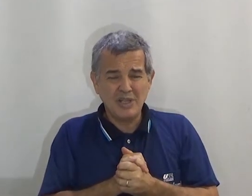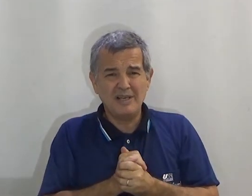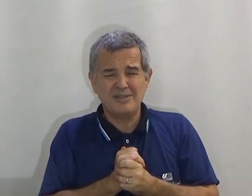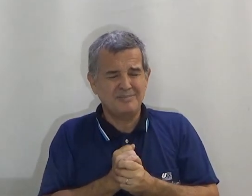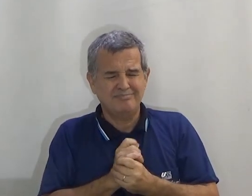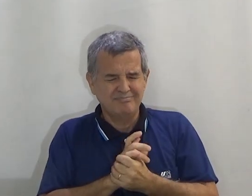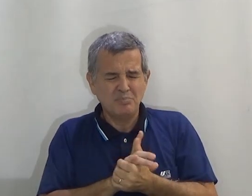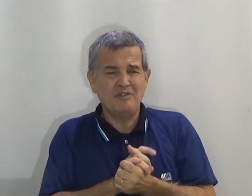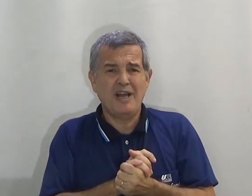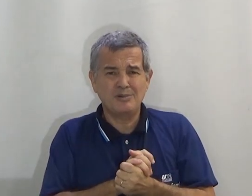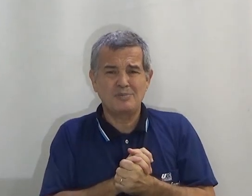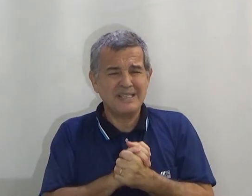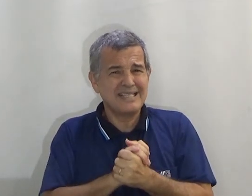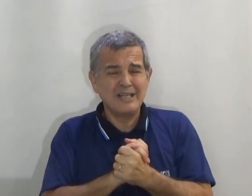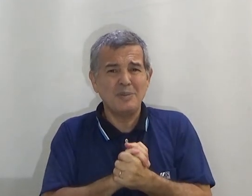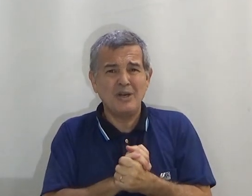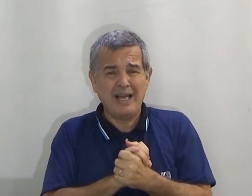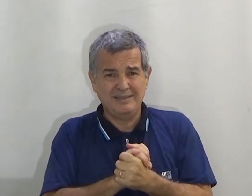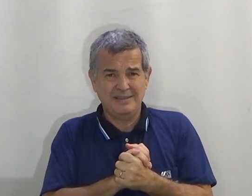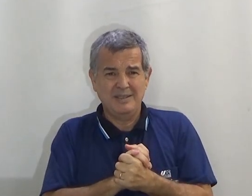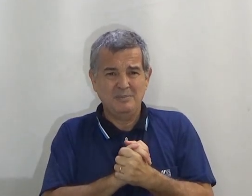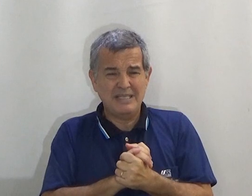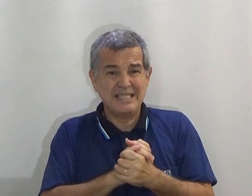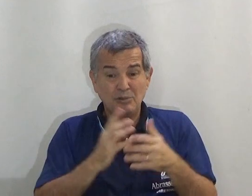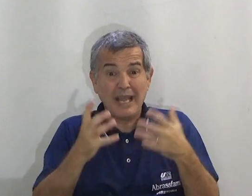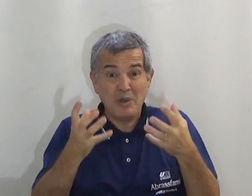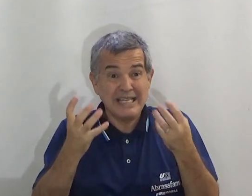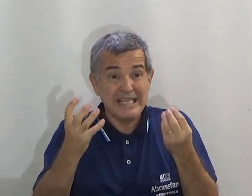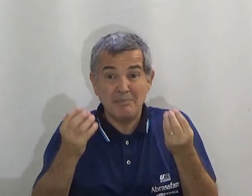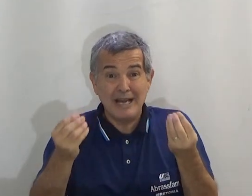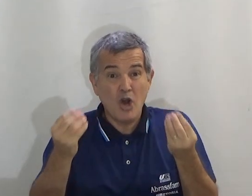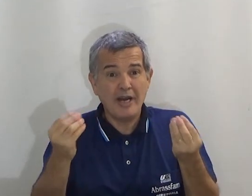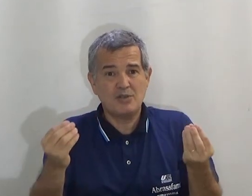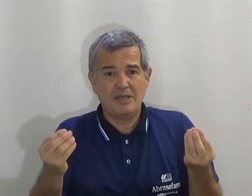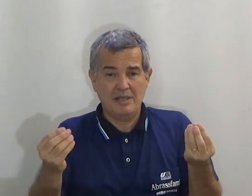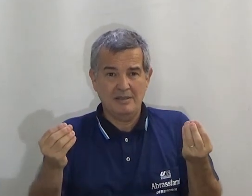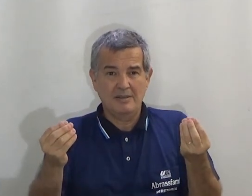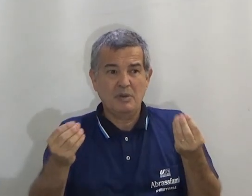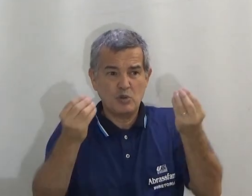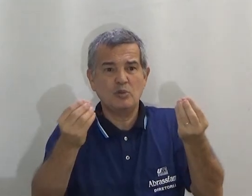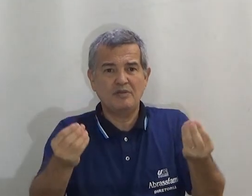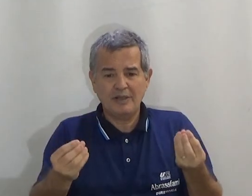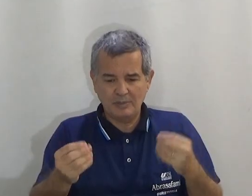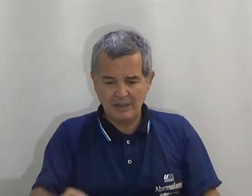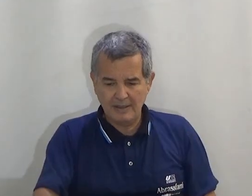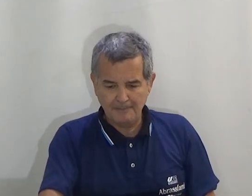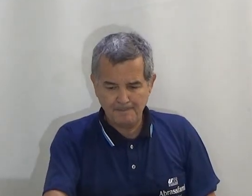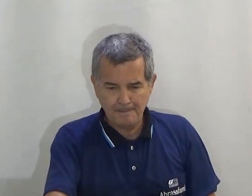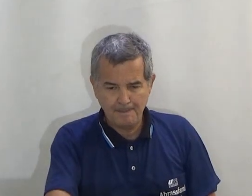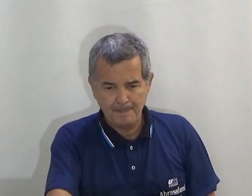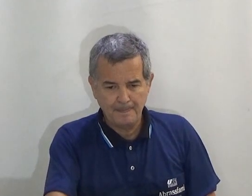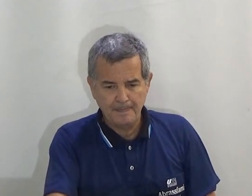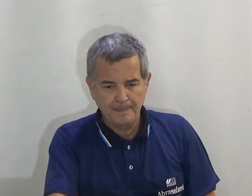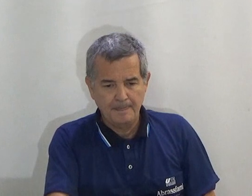Muitos deles. Bem fracos. Precisando melhorar. Precisando que alguém diga. Melhor isso aqui. Para o seu de fato aprender.